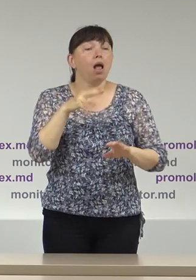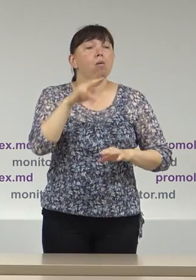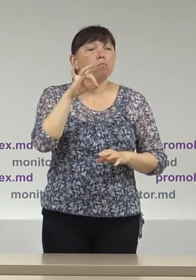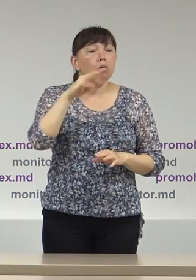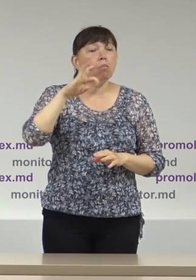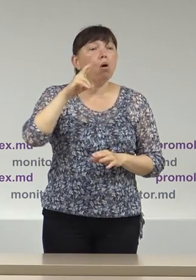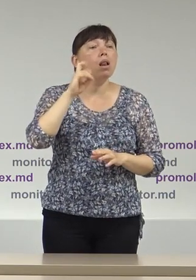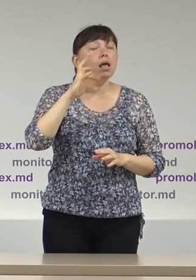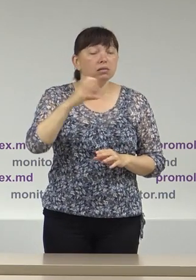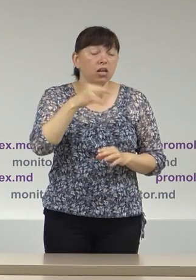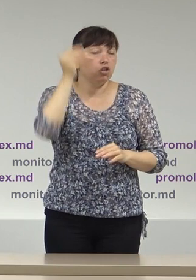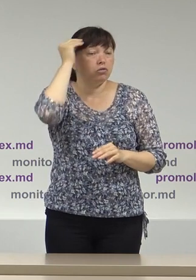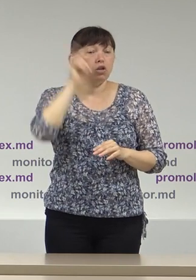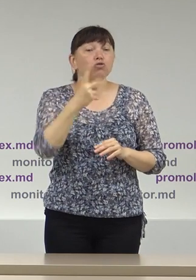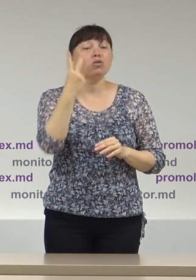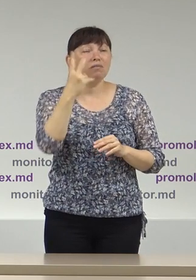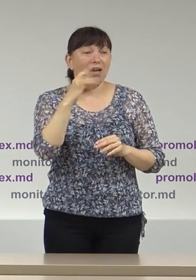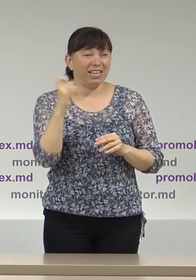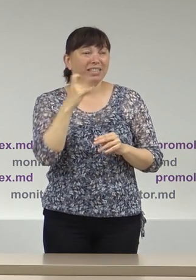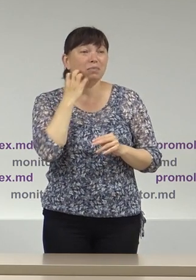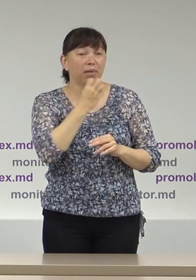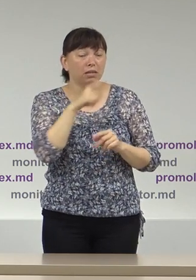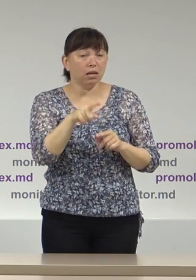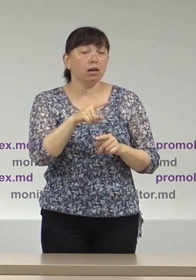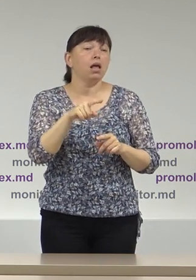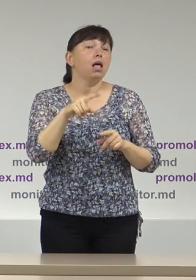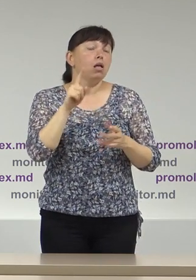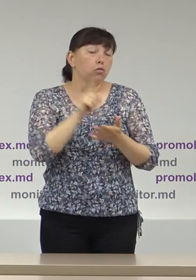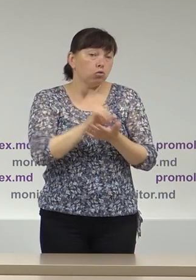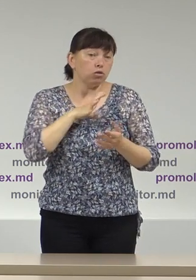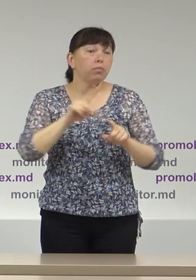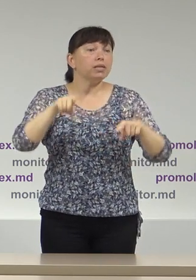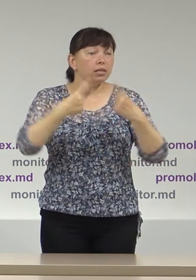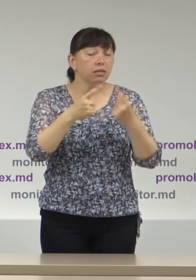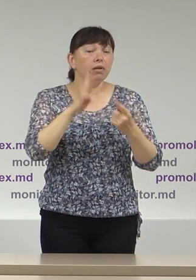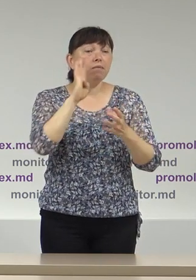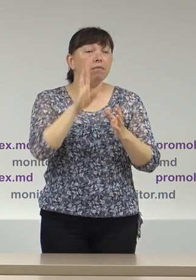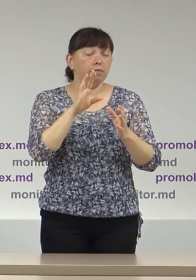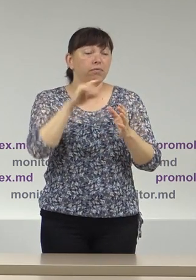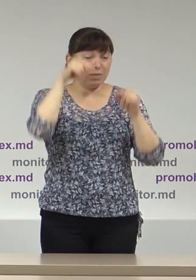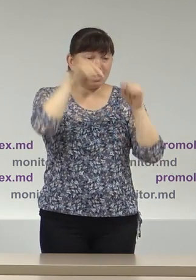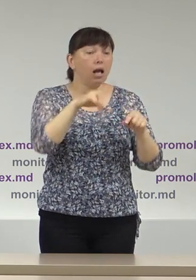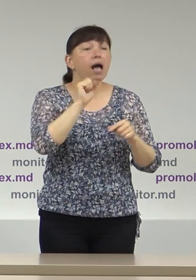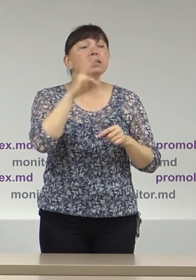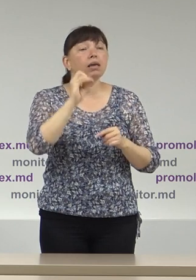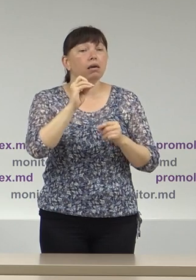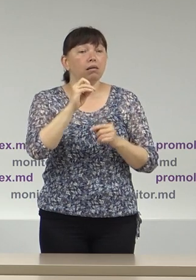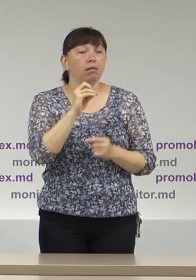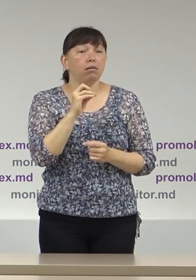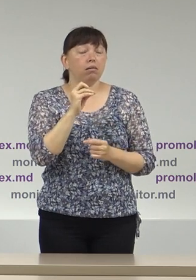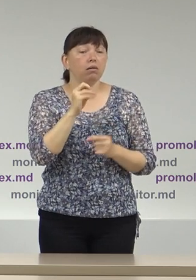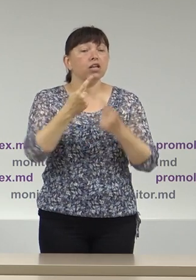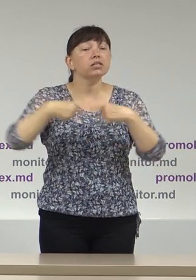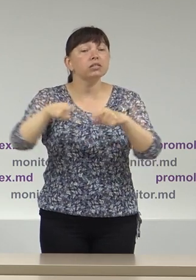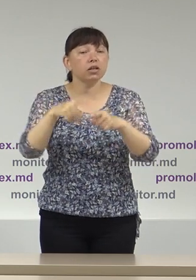două secții de votare din Bender urmau a fi create în componența circunscripției respectiv și nu în componența